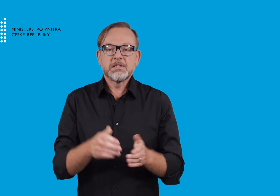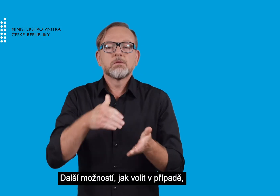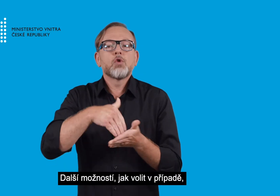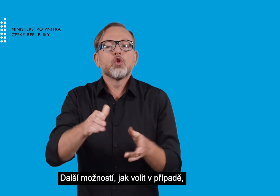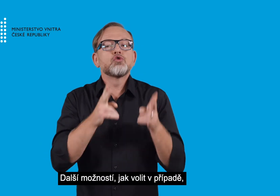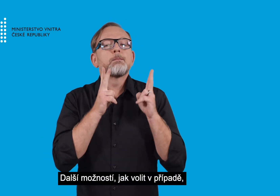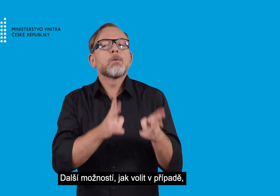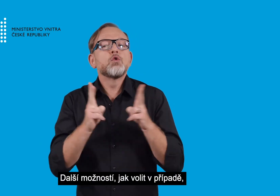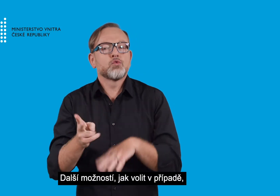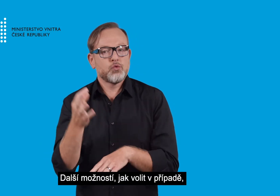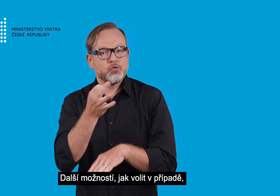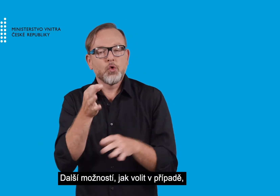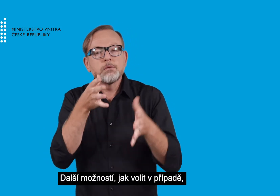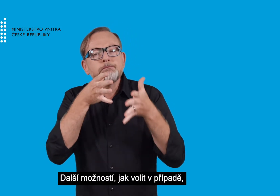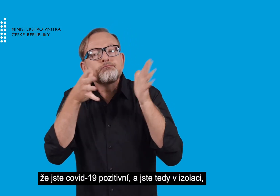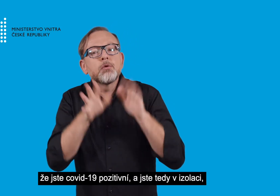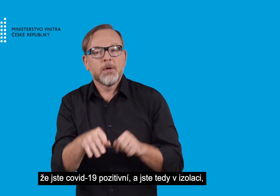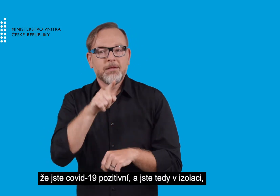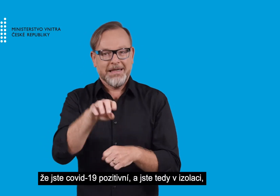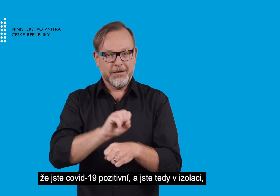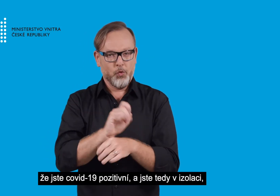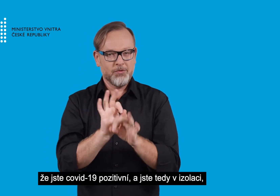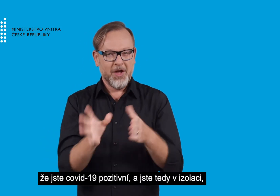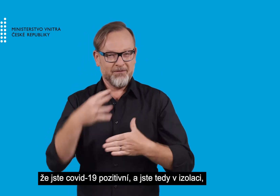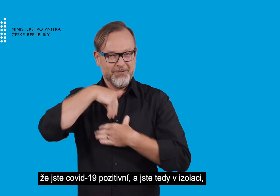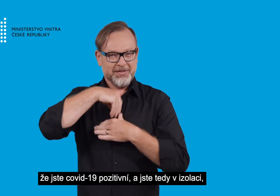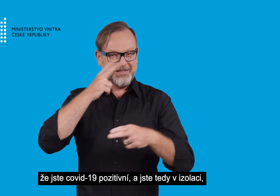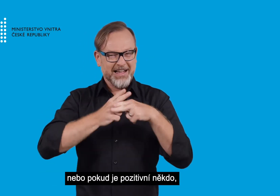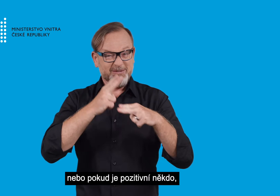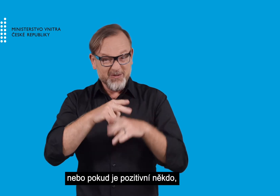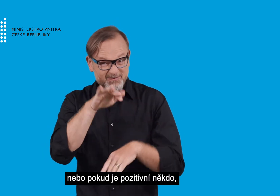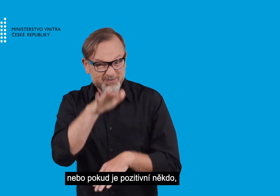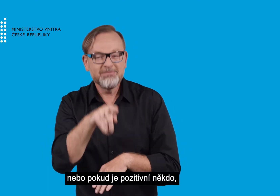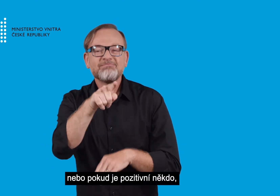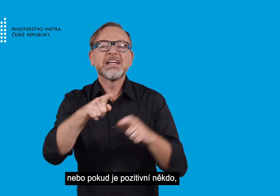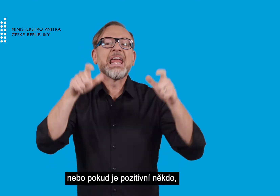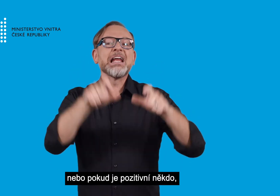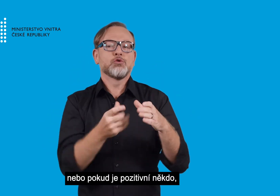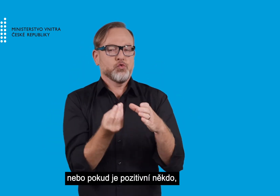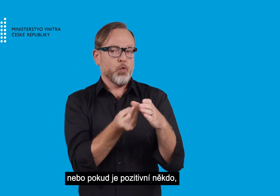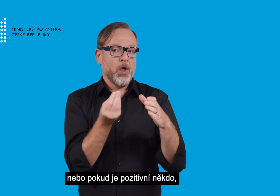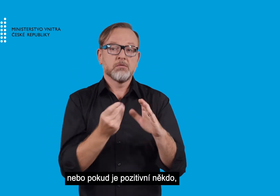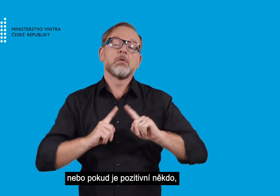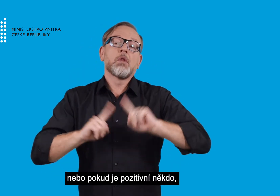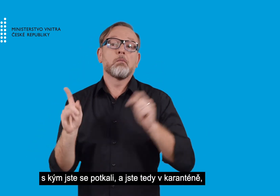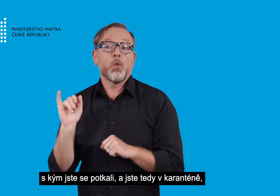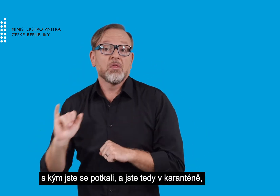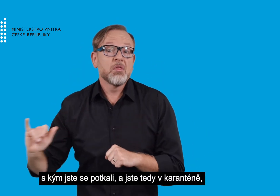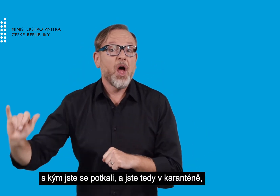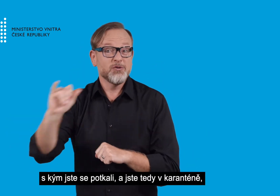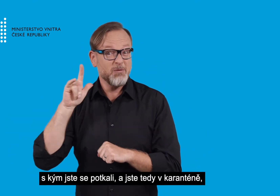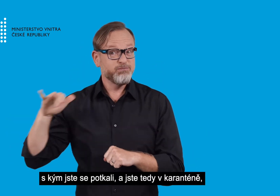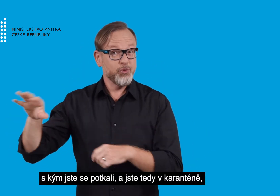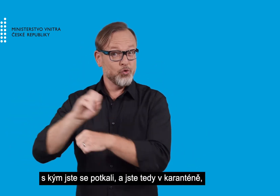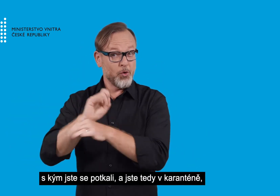Další možností, jak volit v případě, že jste COVID-19 pozitivní a jste tedy v izolaci, nebo pokud je pozitivní